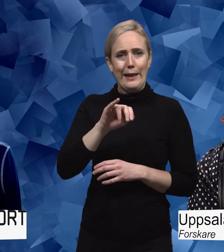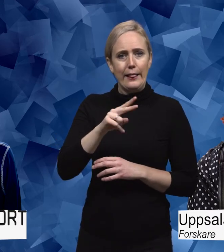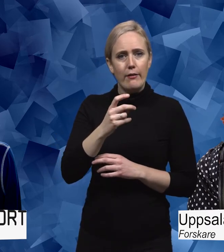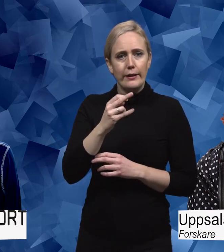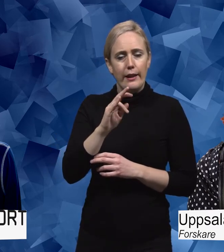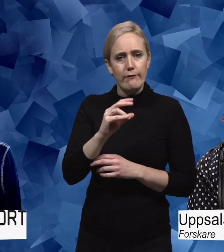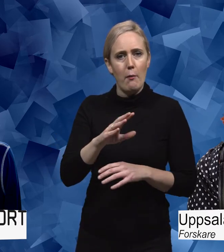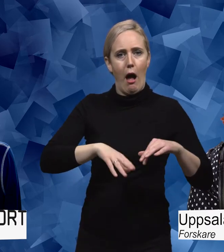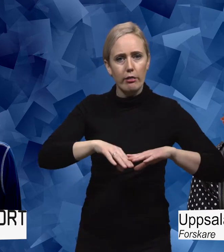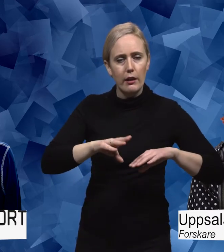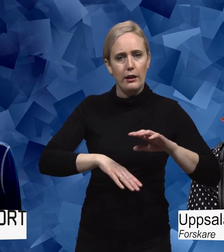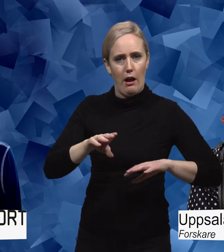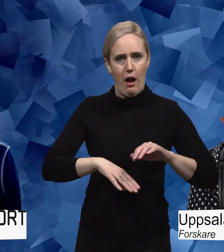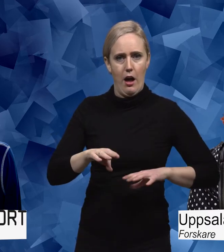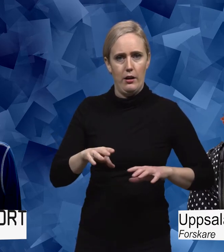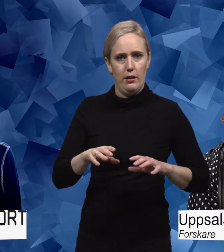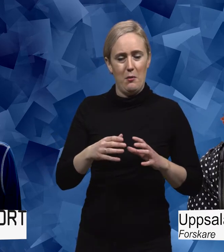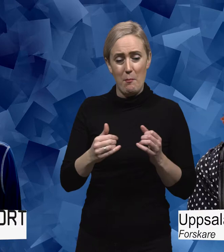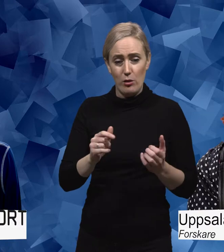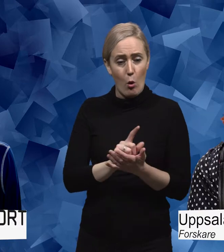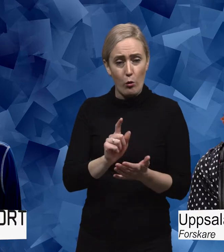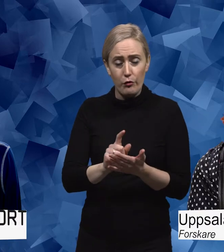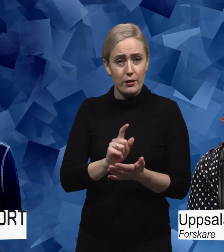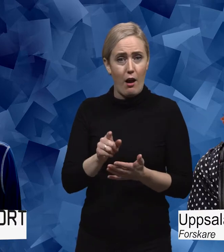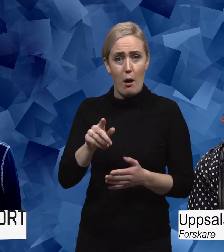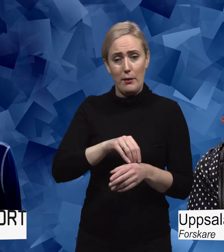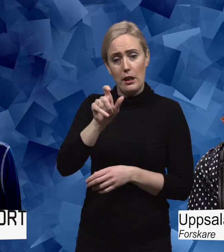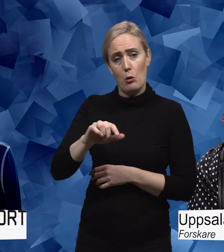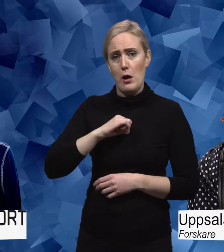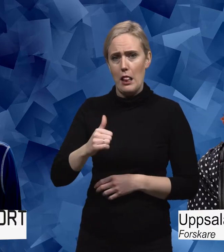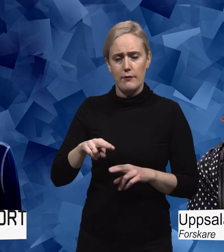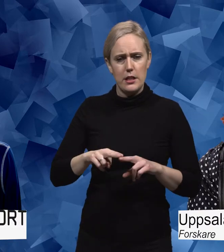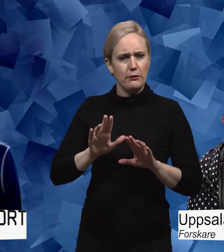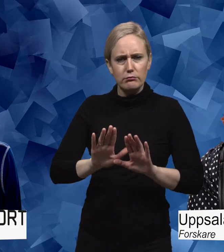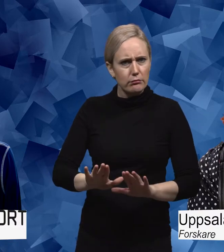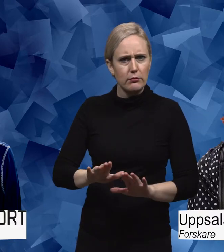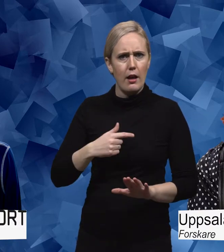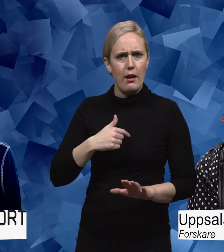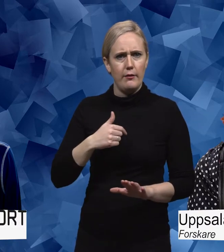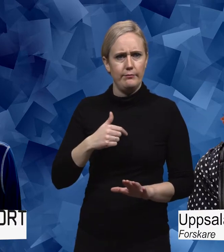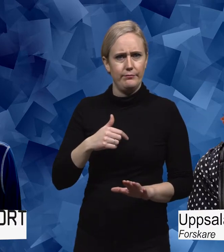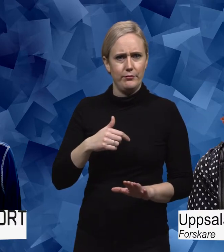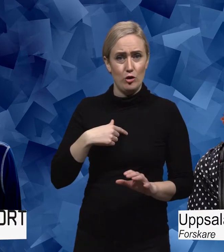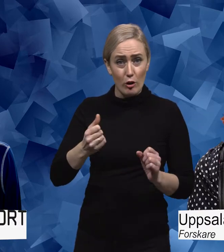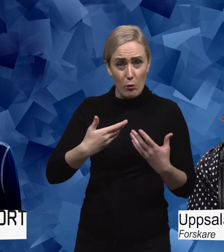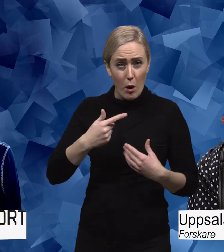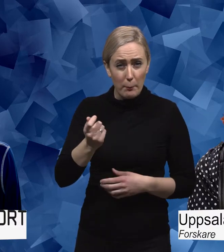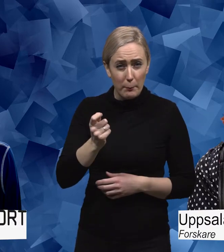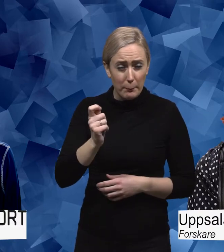patienterna själva får välja blir det ofta både mindre invasiva behandlingar men också billigare behandlingar. det är ju inte för att vi